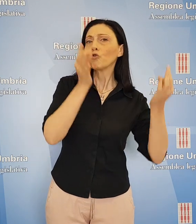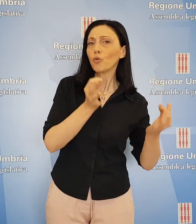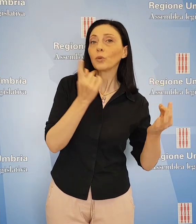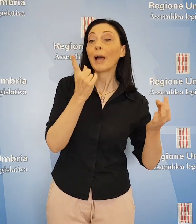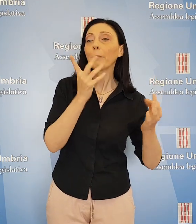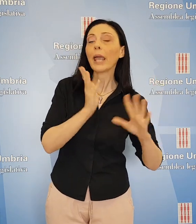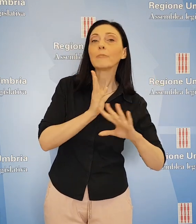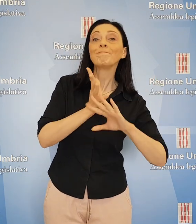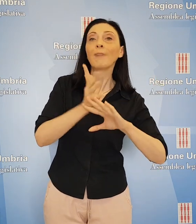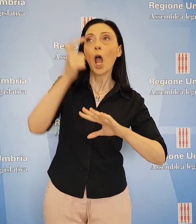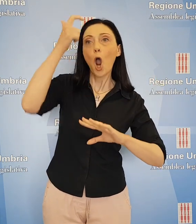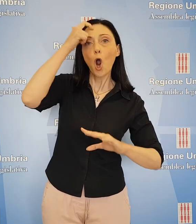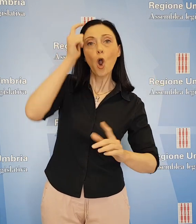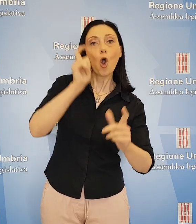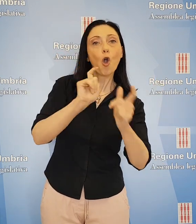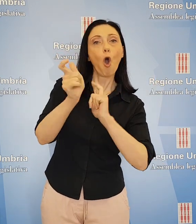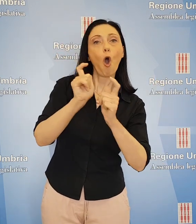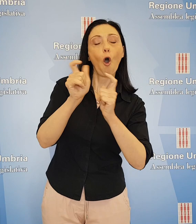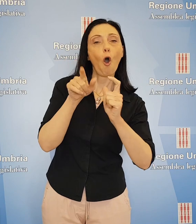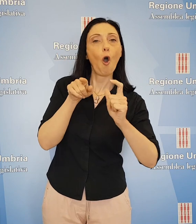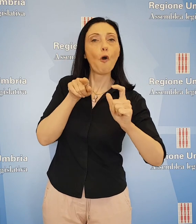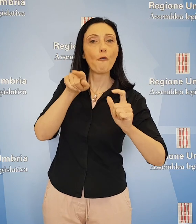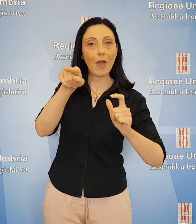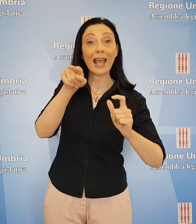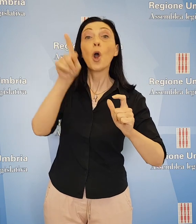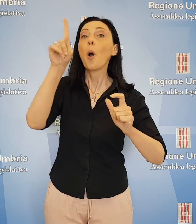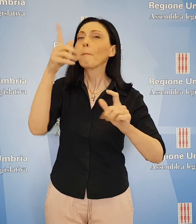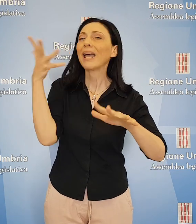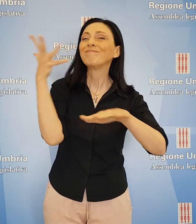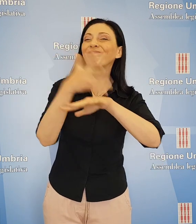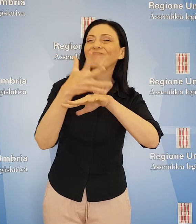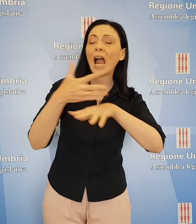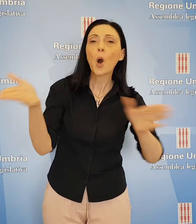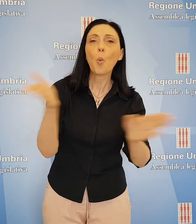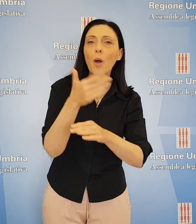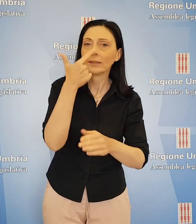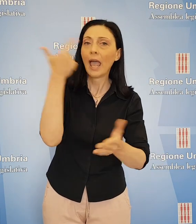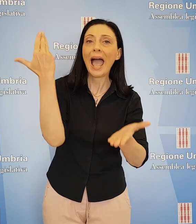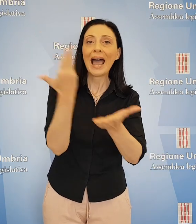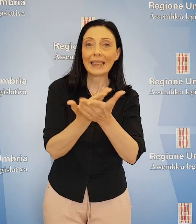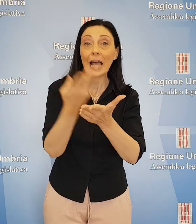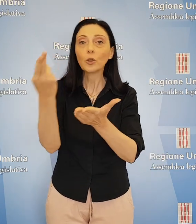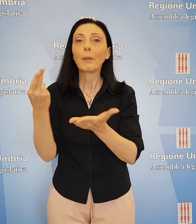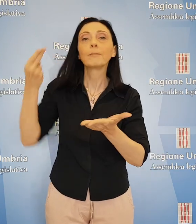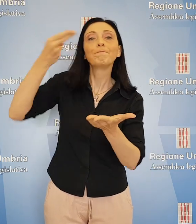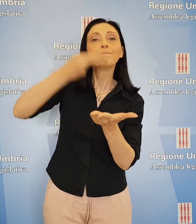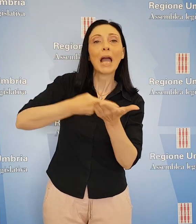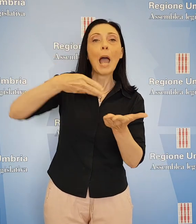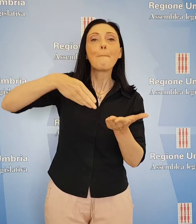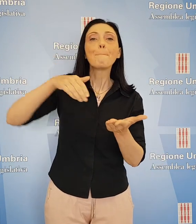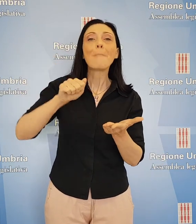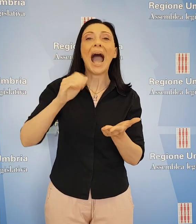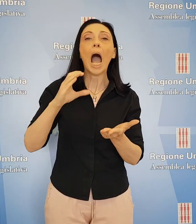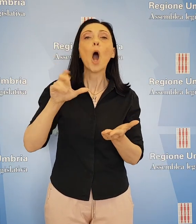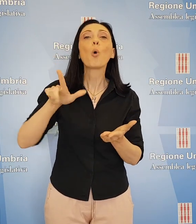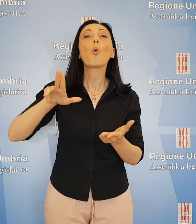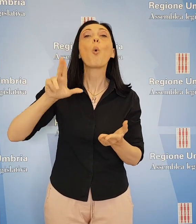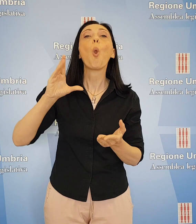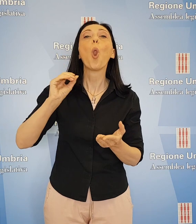ad intervenire presso il governo affinché siano messe in atto tutte le azioni necessarie per l'inserimento della maculopatia nei